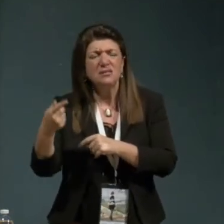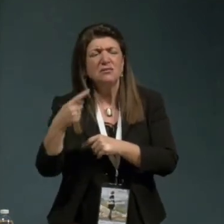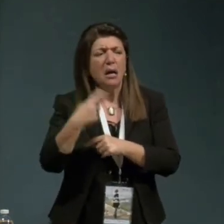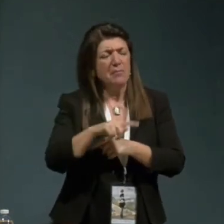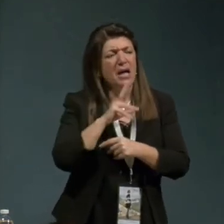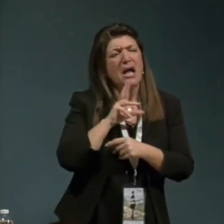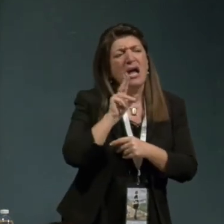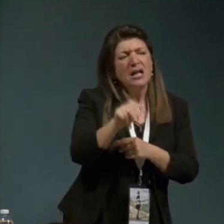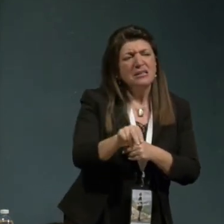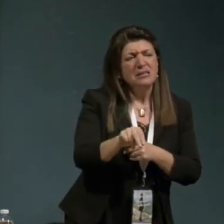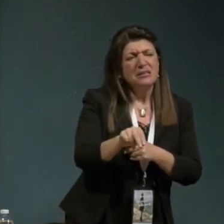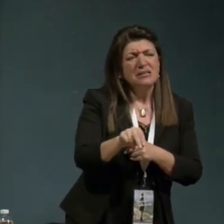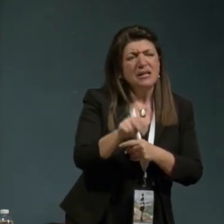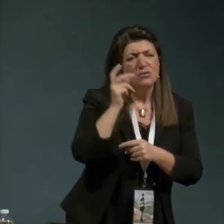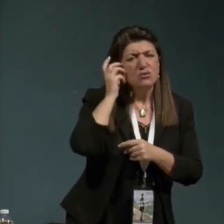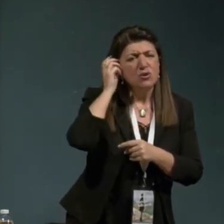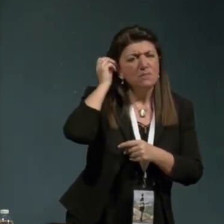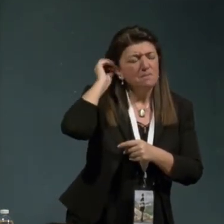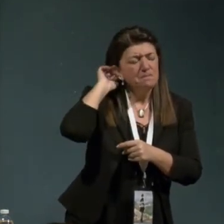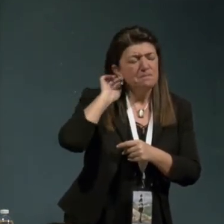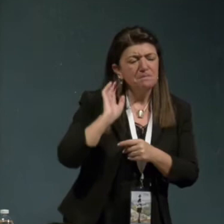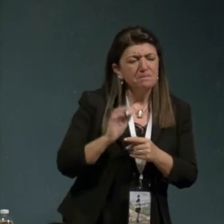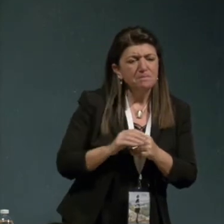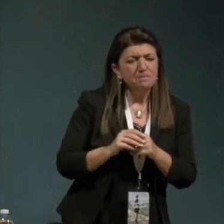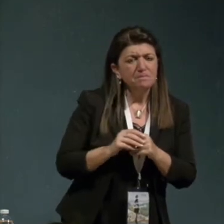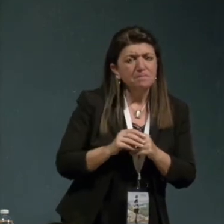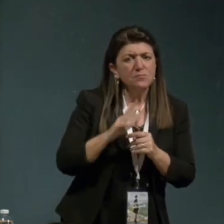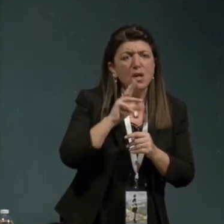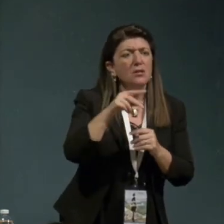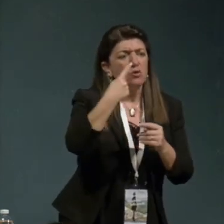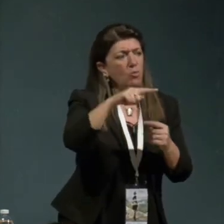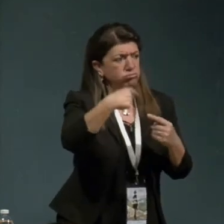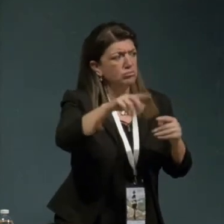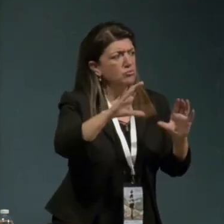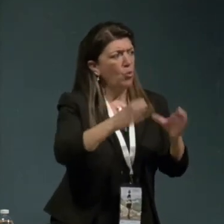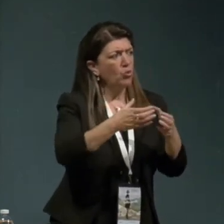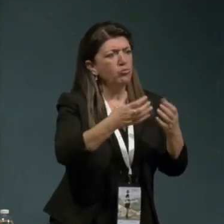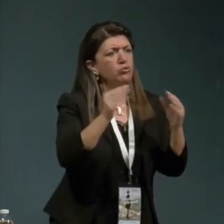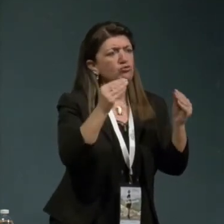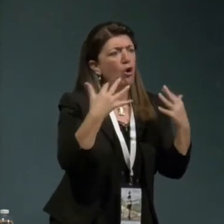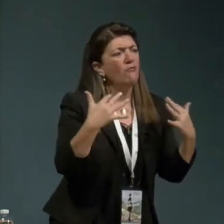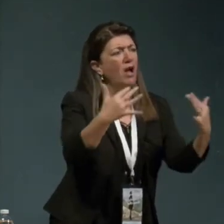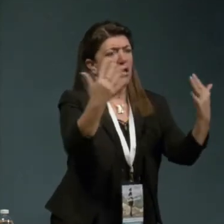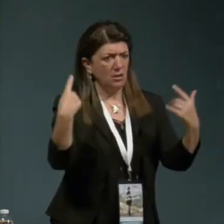a questo a noi